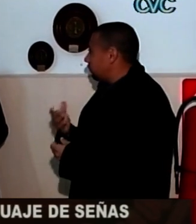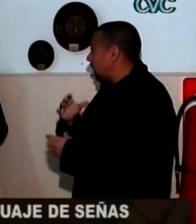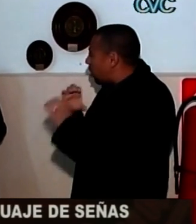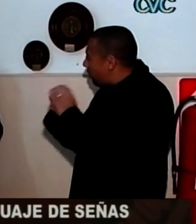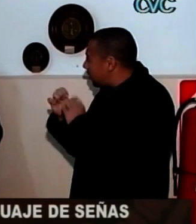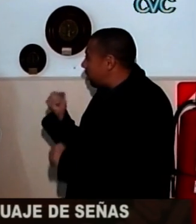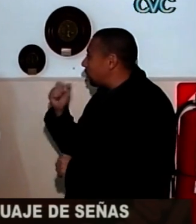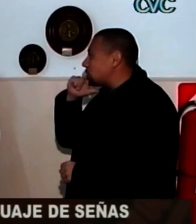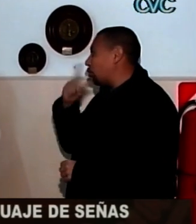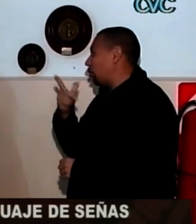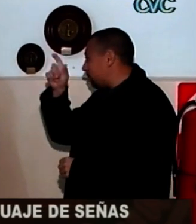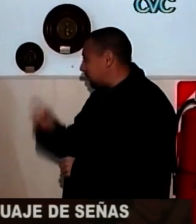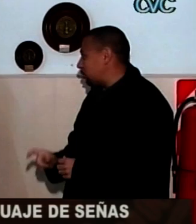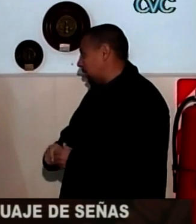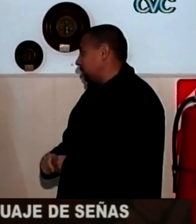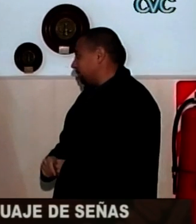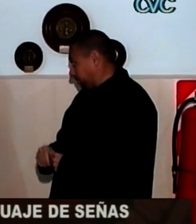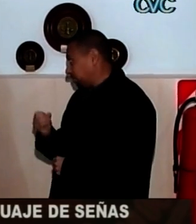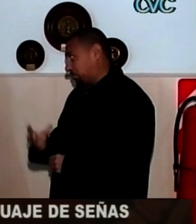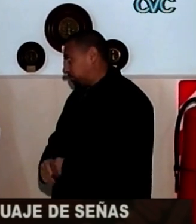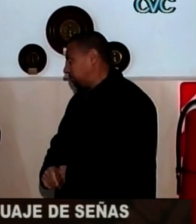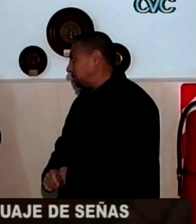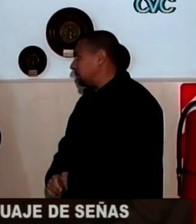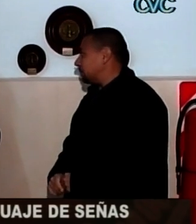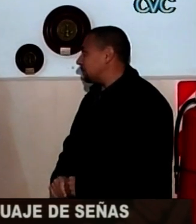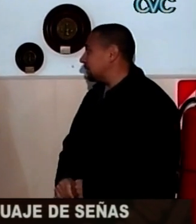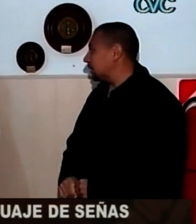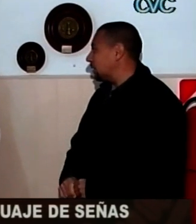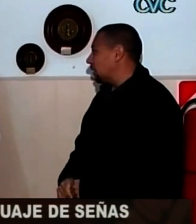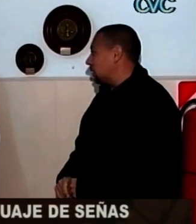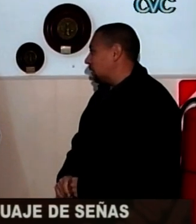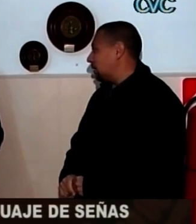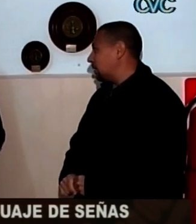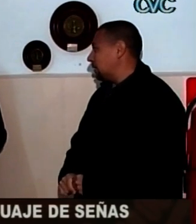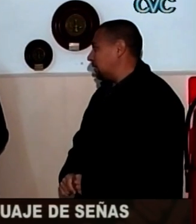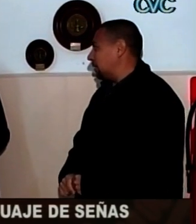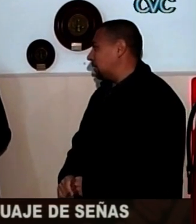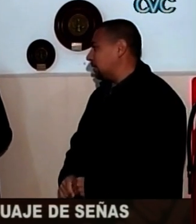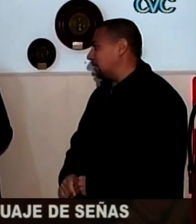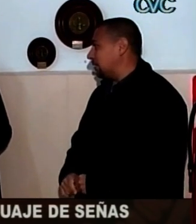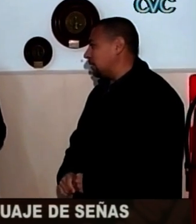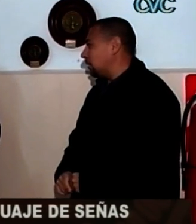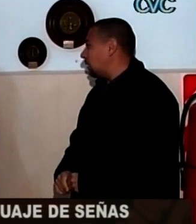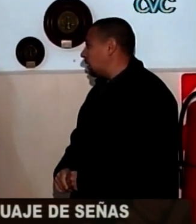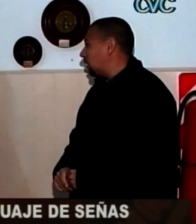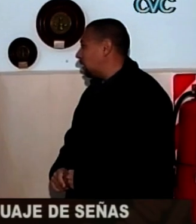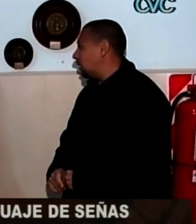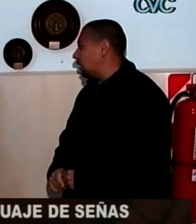muchos que trabajan en oficinas públicas y ayudan a que la persona sorda pueda ir y hacer su trámite. Claro, porque si no es como que existe una